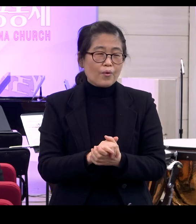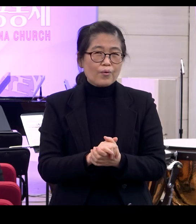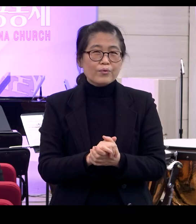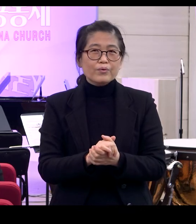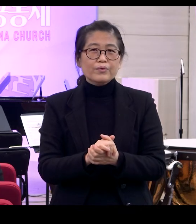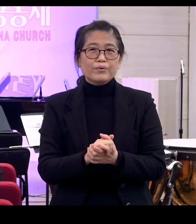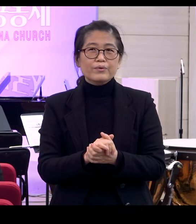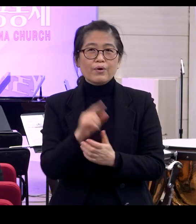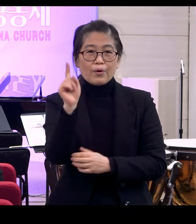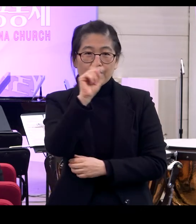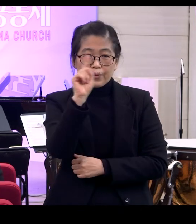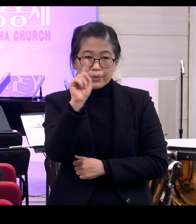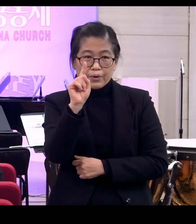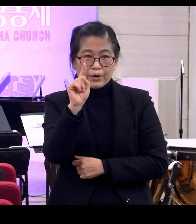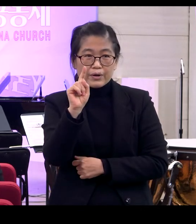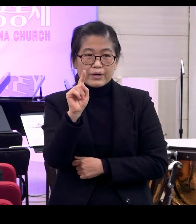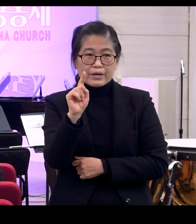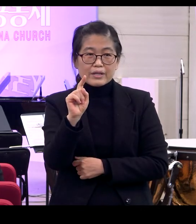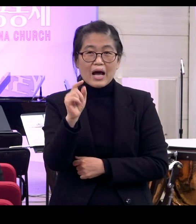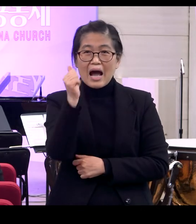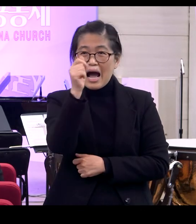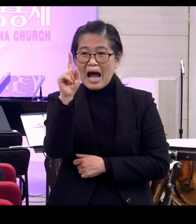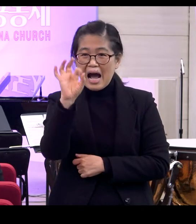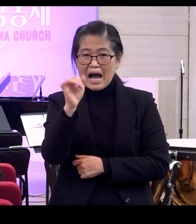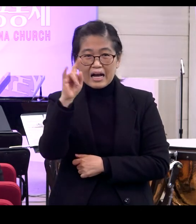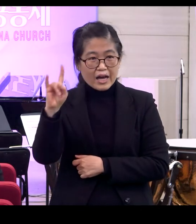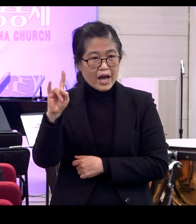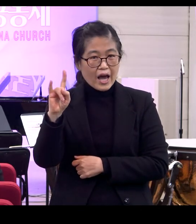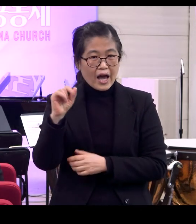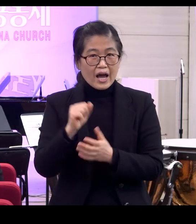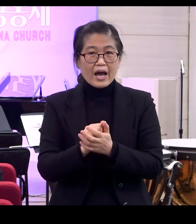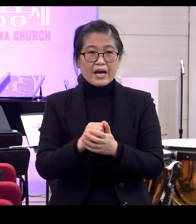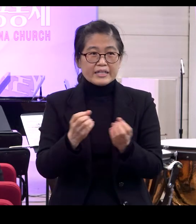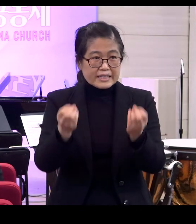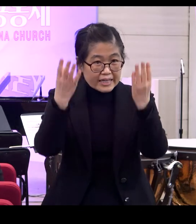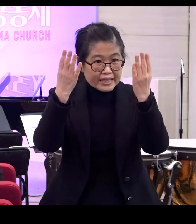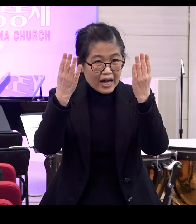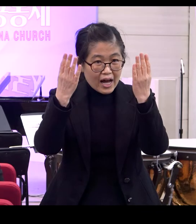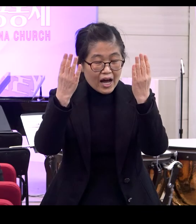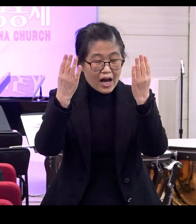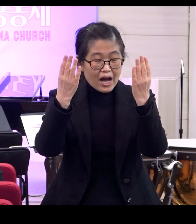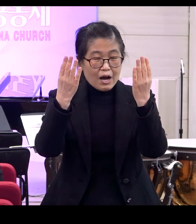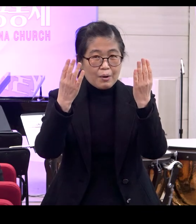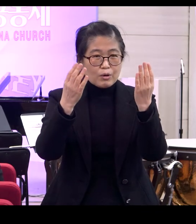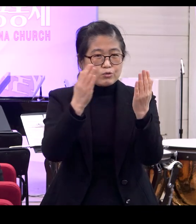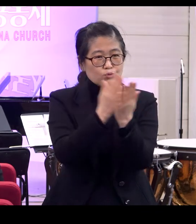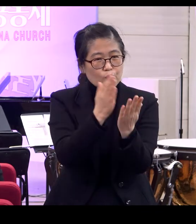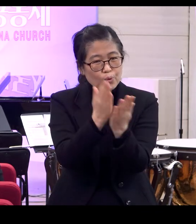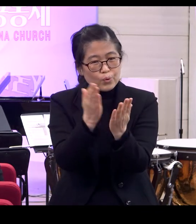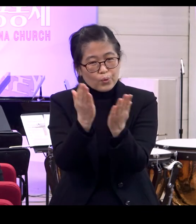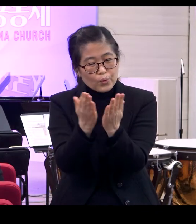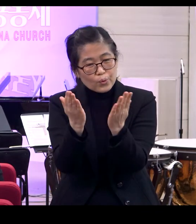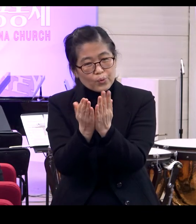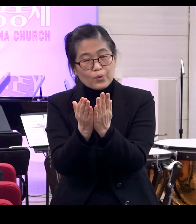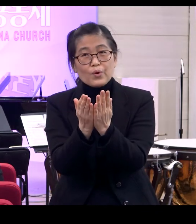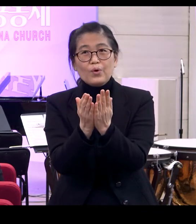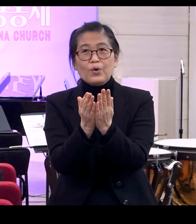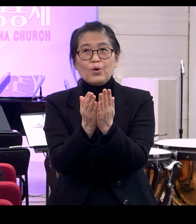있고 어떤 건 항해문학도 있고 제사문학도 있고 심지어 뭐예요 아가서 같은 거는